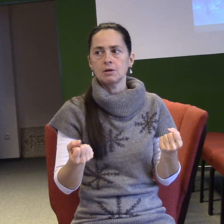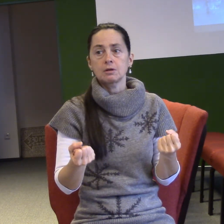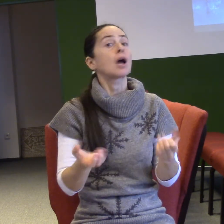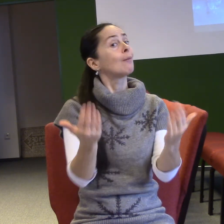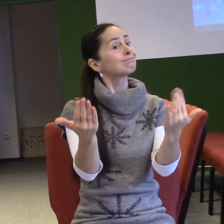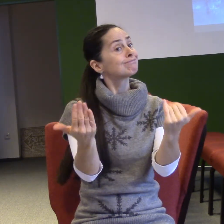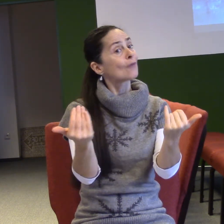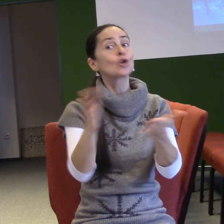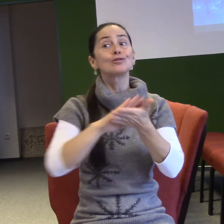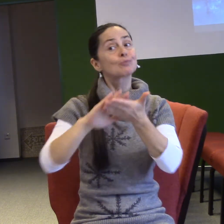jakýmkoliv způsobem.